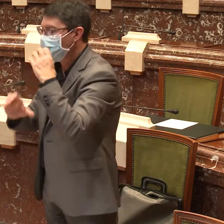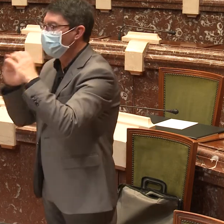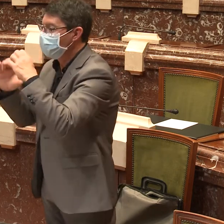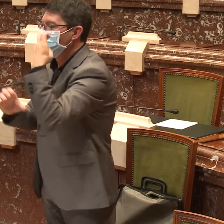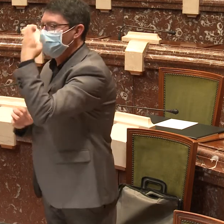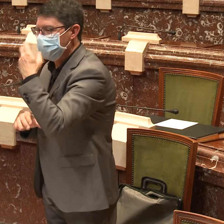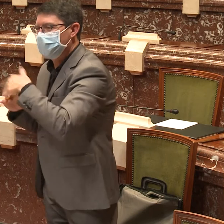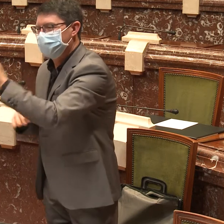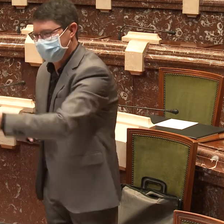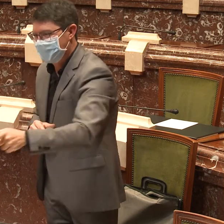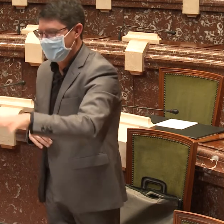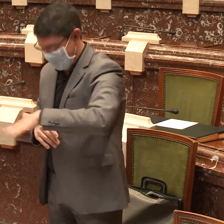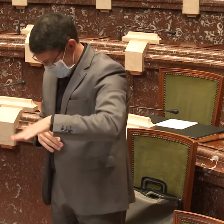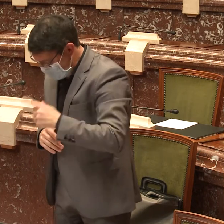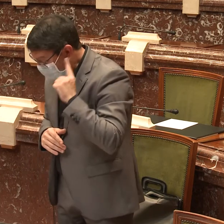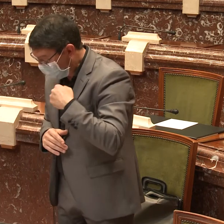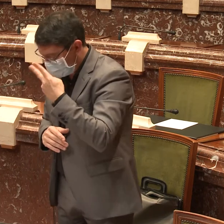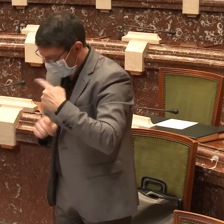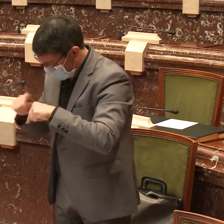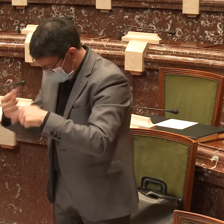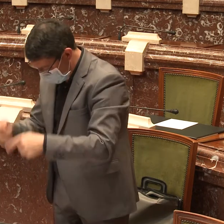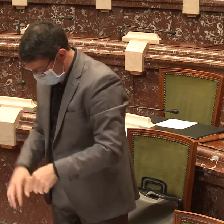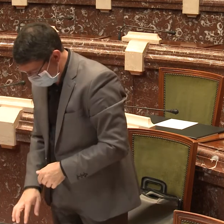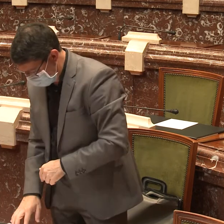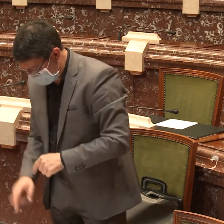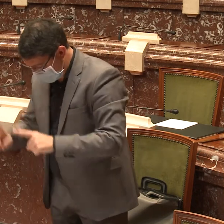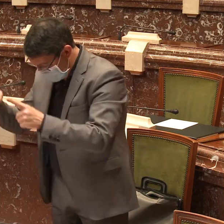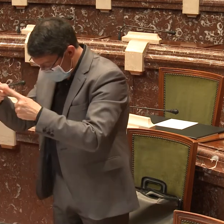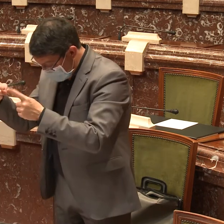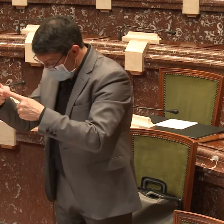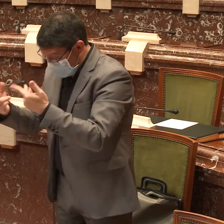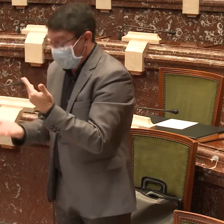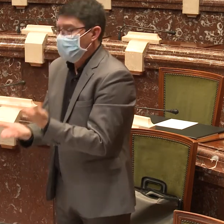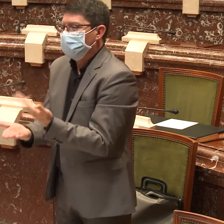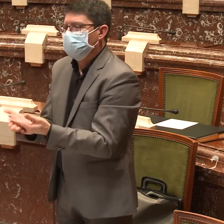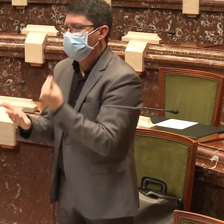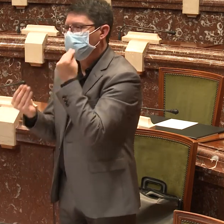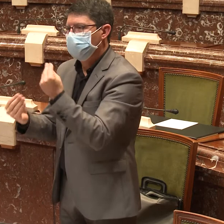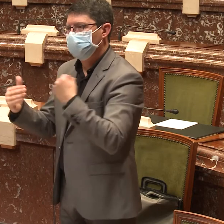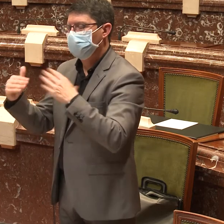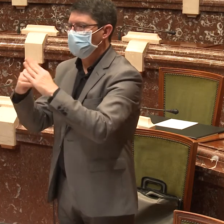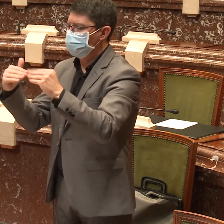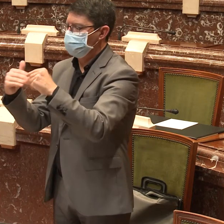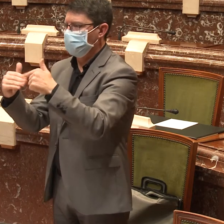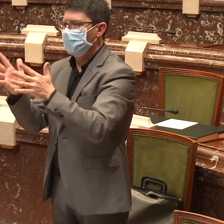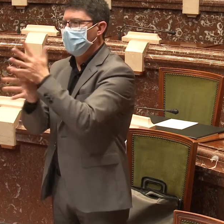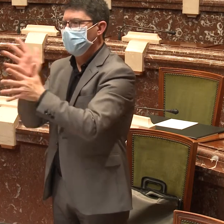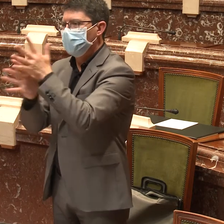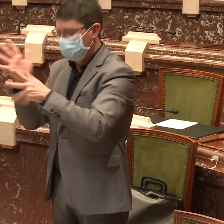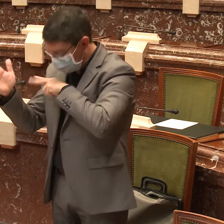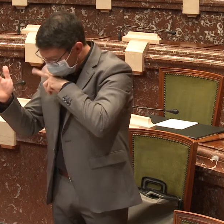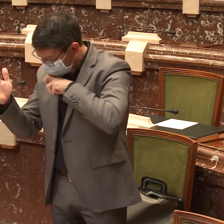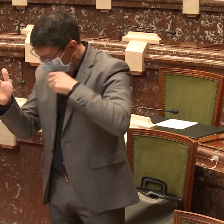signos españolas y se regulan los medios de apoyo a la comunicación oral de las personas sordas con discapacidad auditiva y sordociegas.